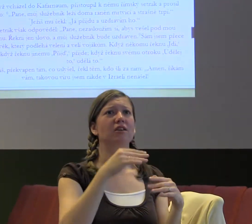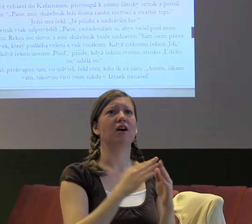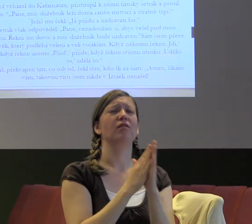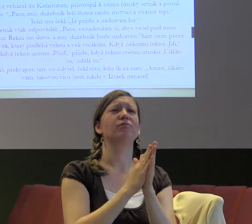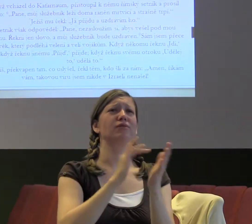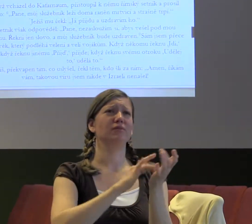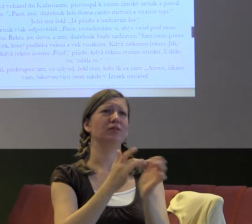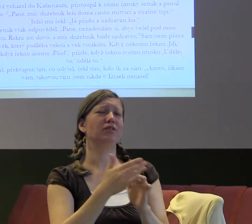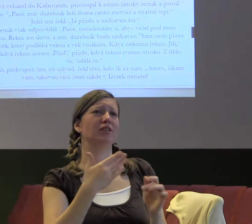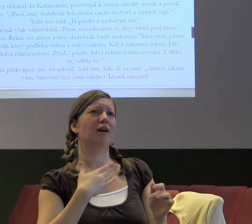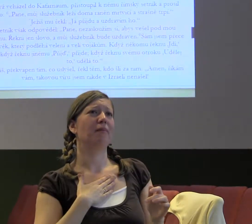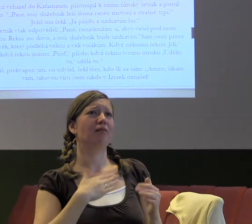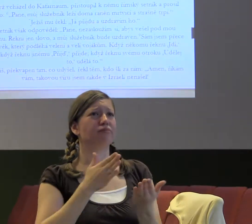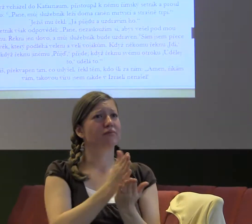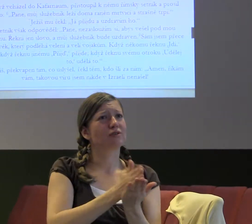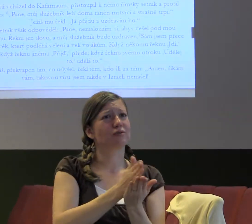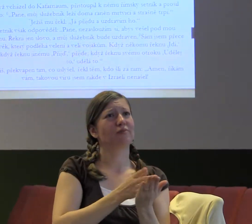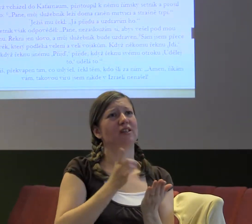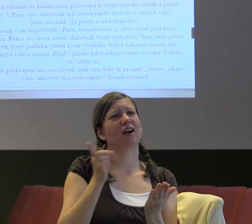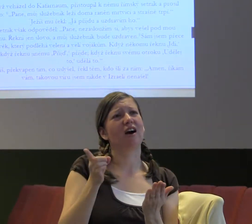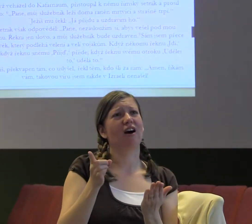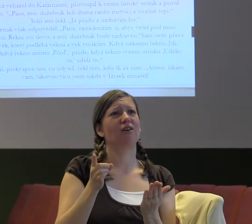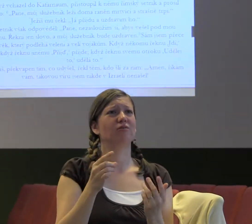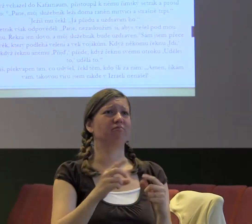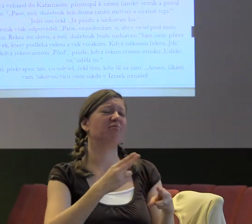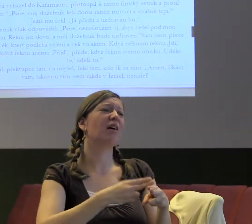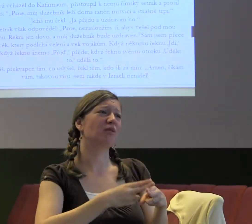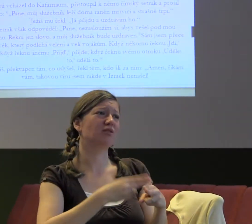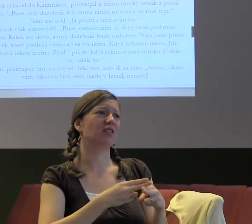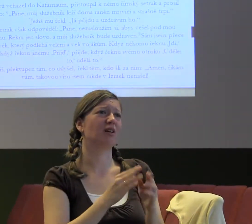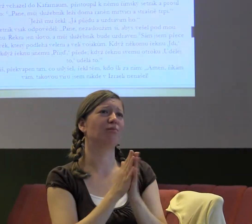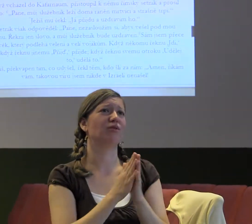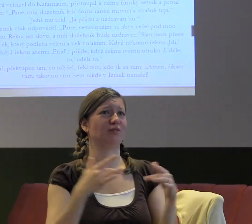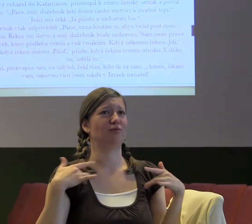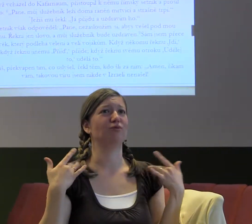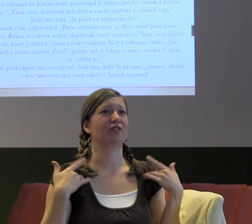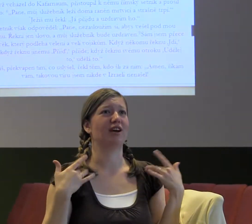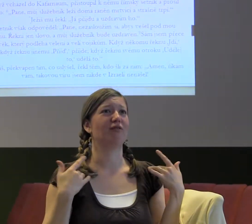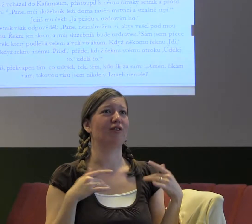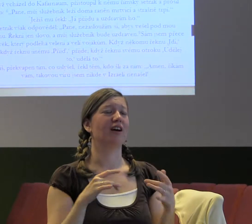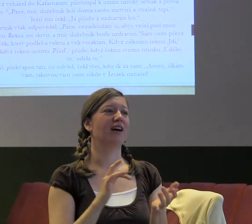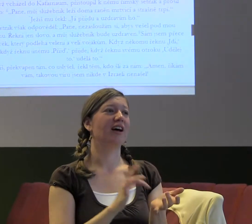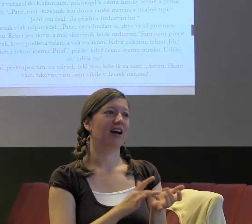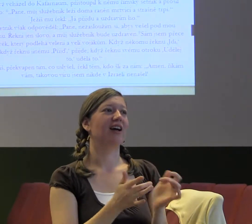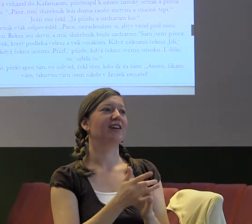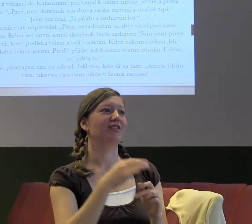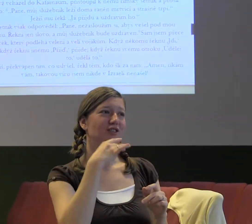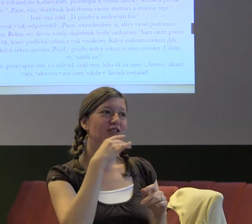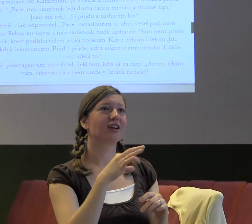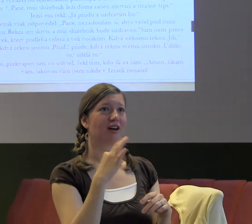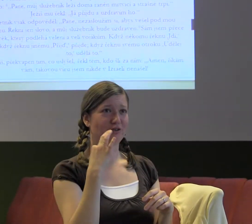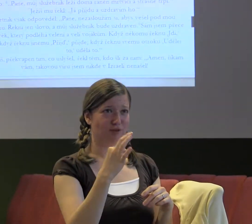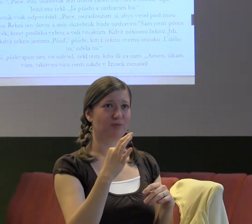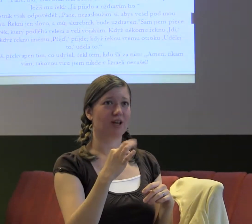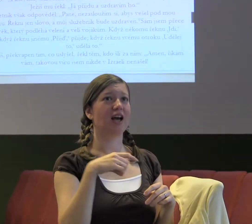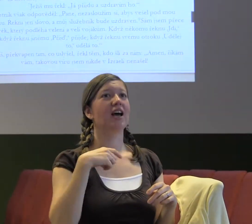si, prosím tě, něco udělat, mohl by si ho uzdravět nějakým stylem. A Ježíš říká, OK, zajdu tam,